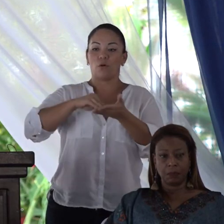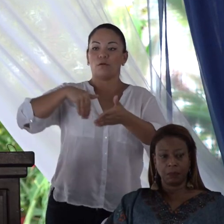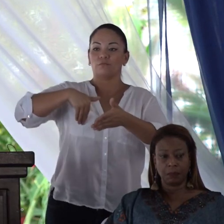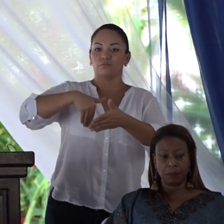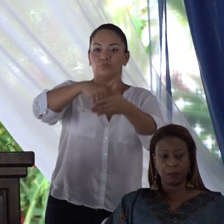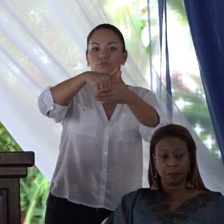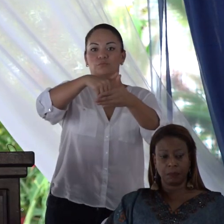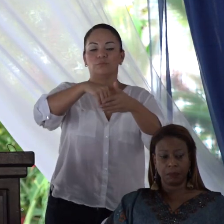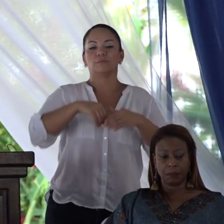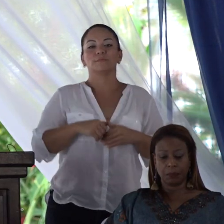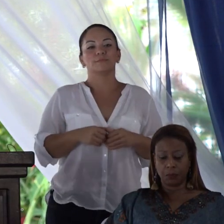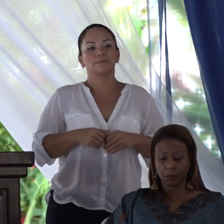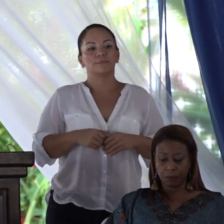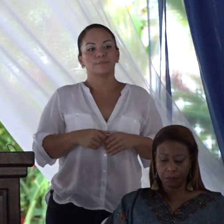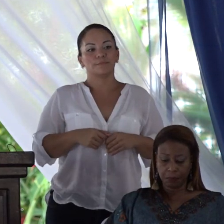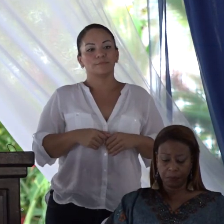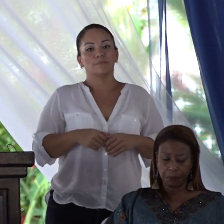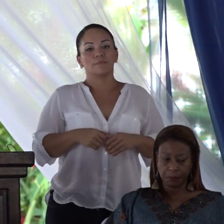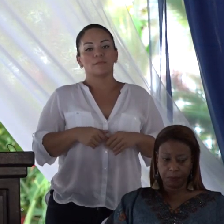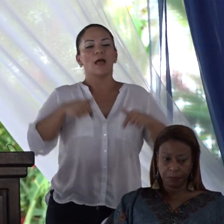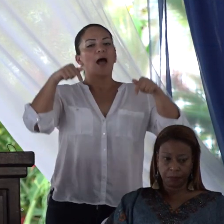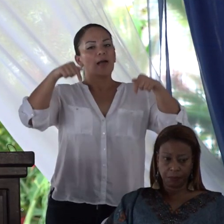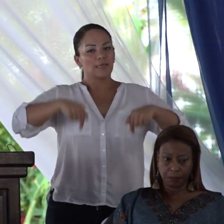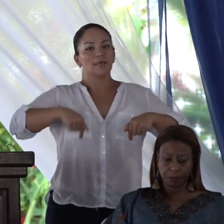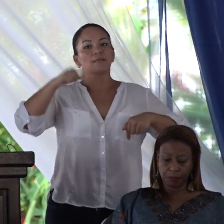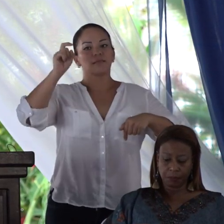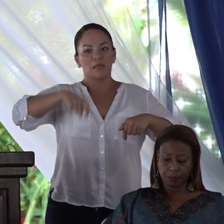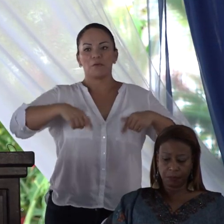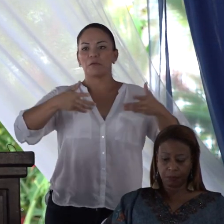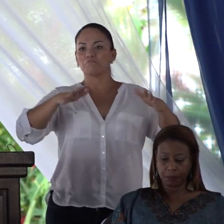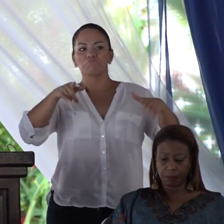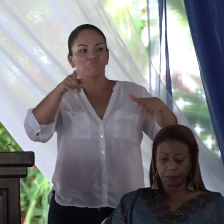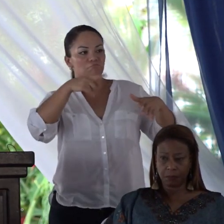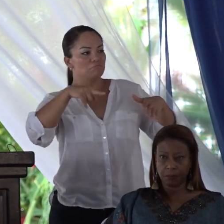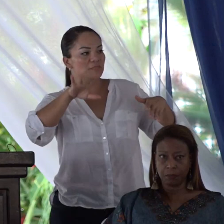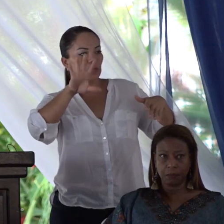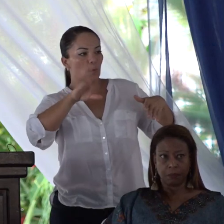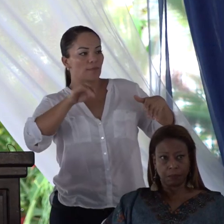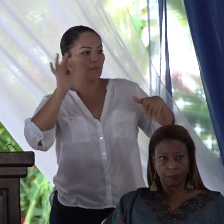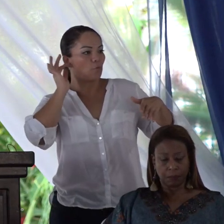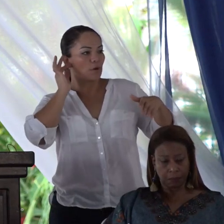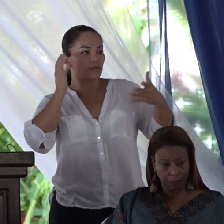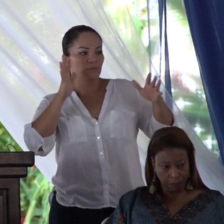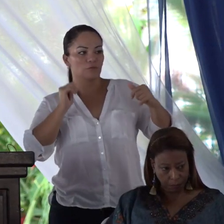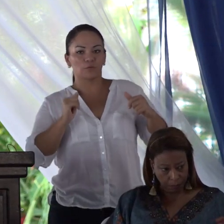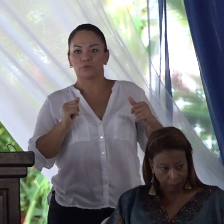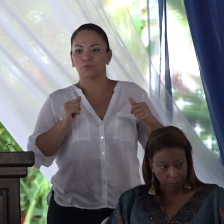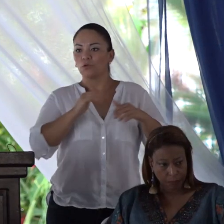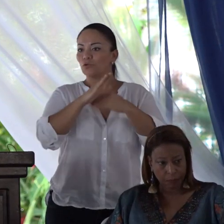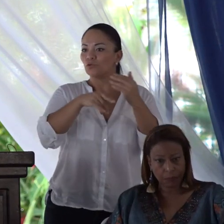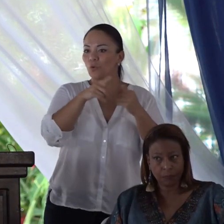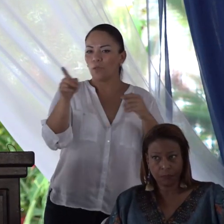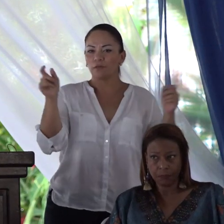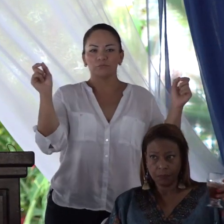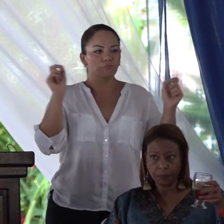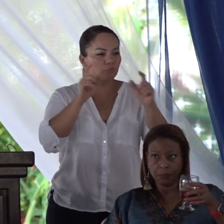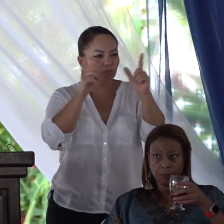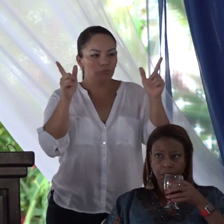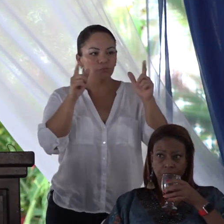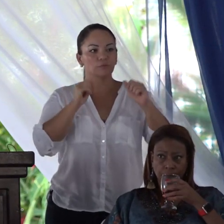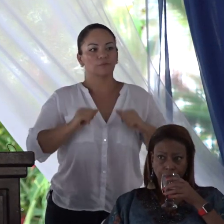carreta. Aquí debe haber unas 50 mujeres, todas asombrosas,